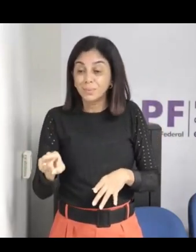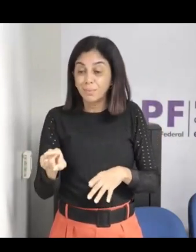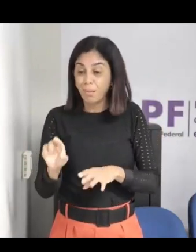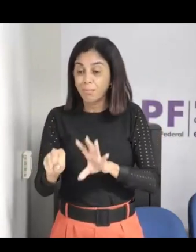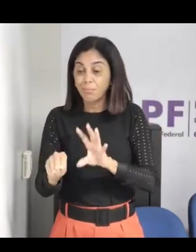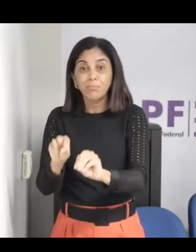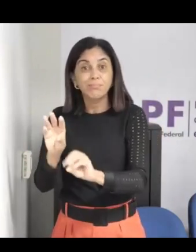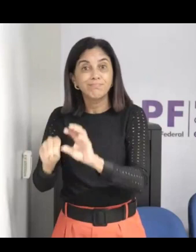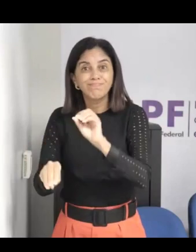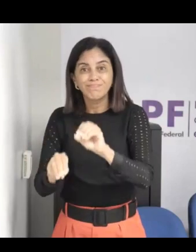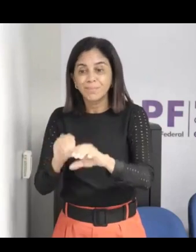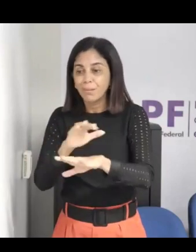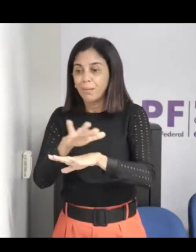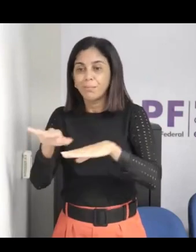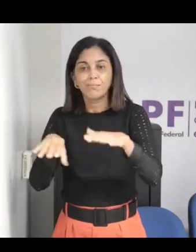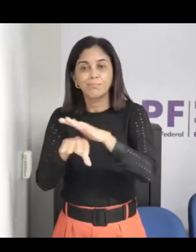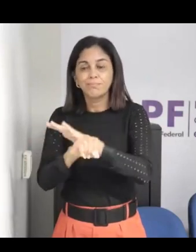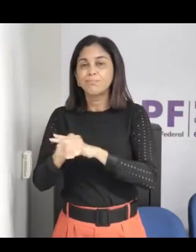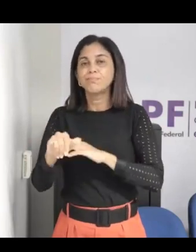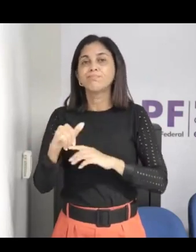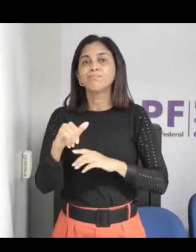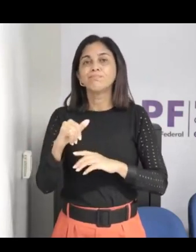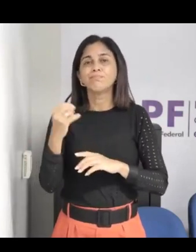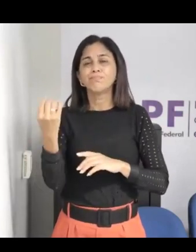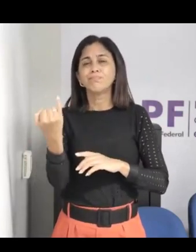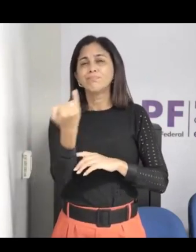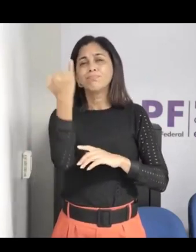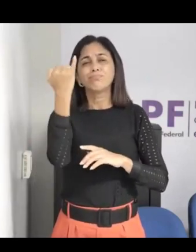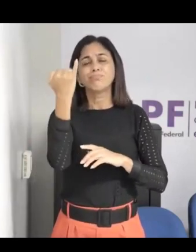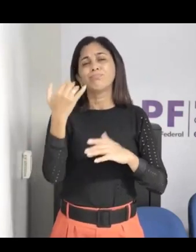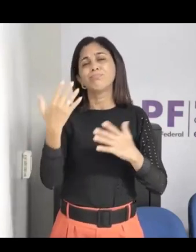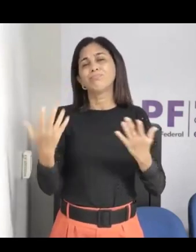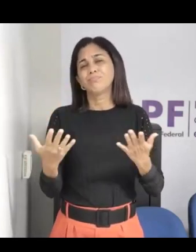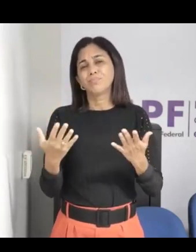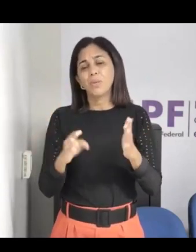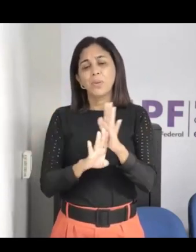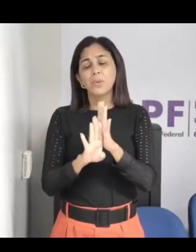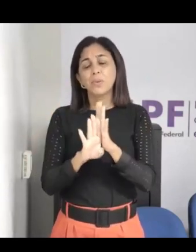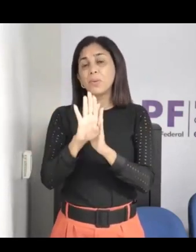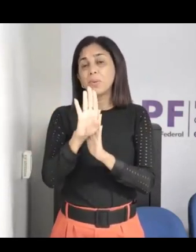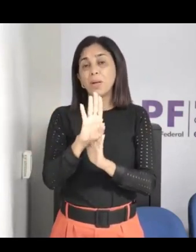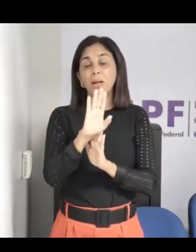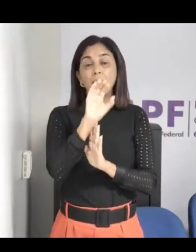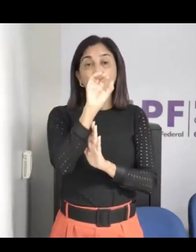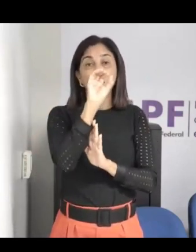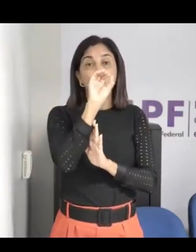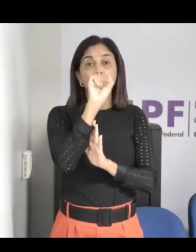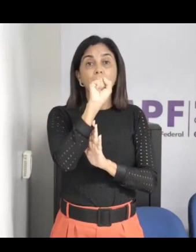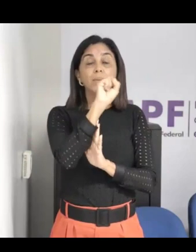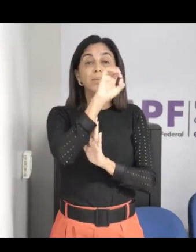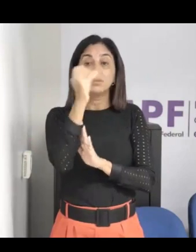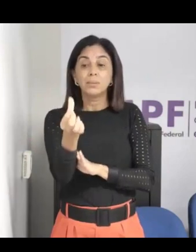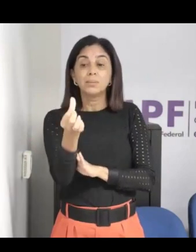online, mas os menininhos também são, porque os pedófilos também estão interessados em comprar fotos, em comprar vídeos